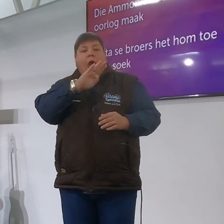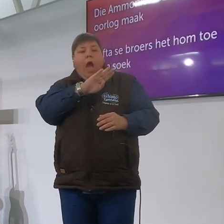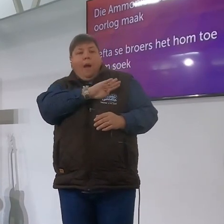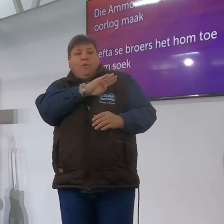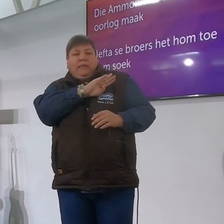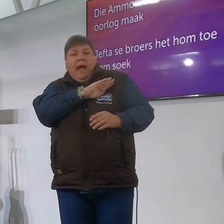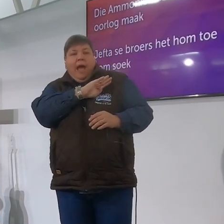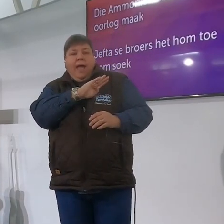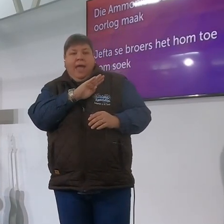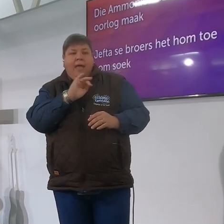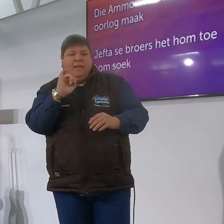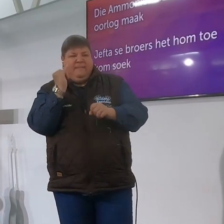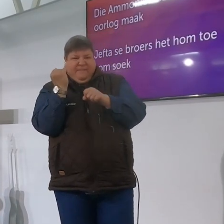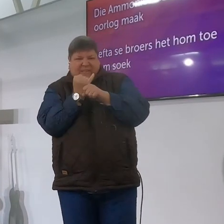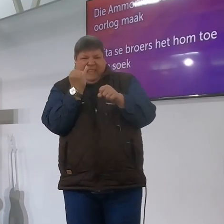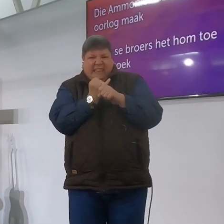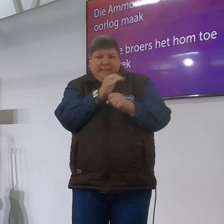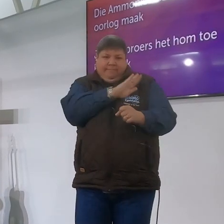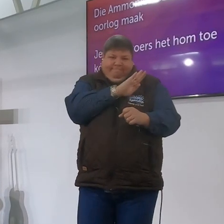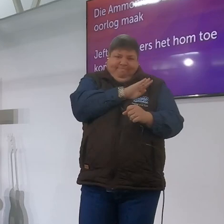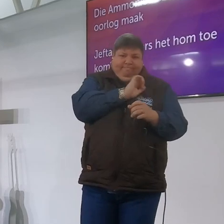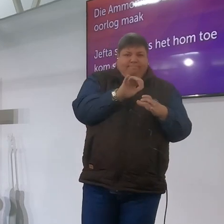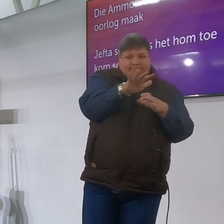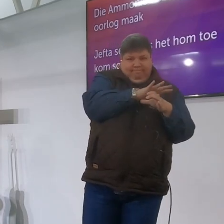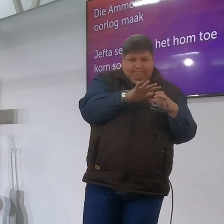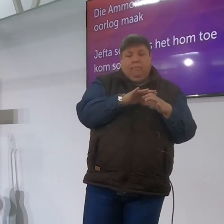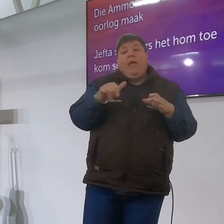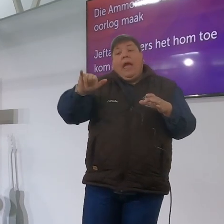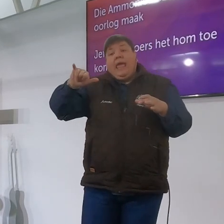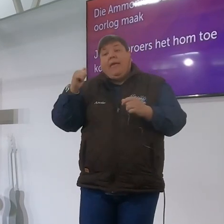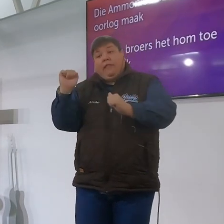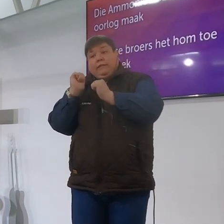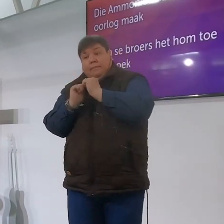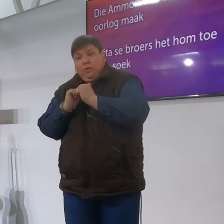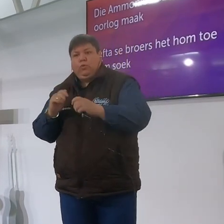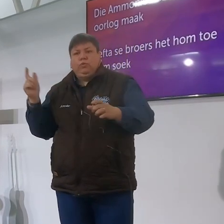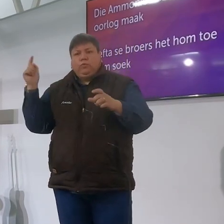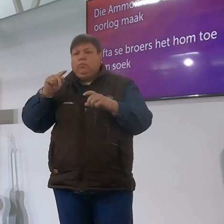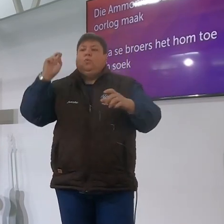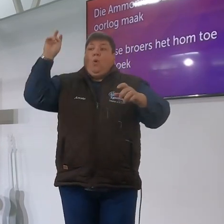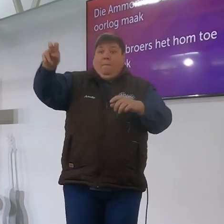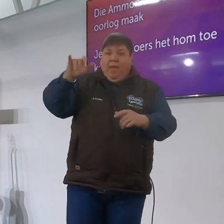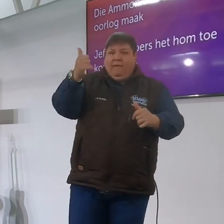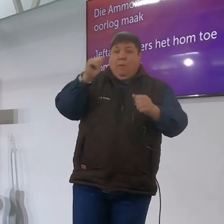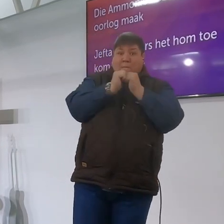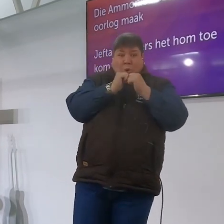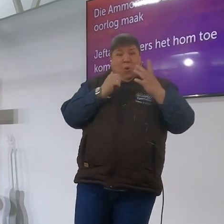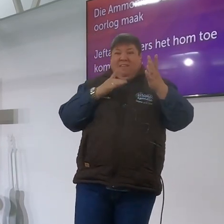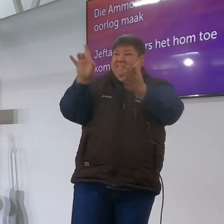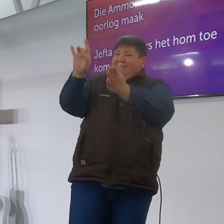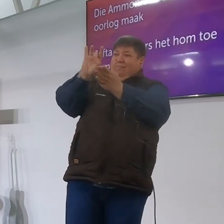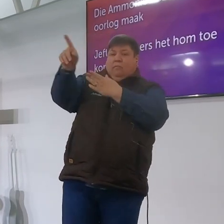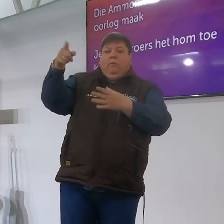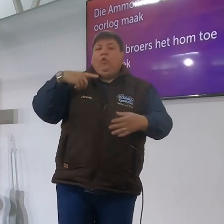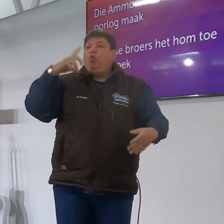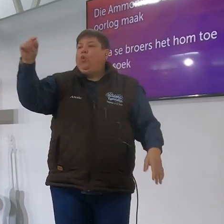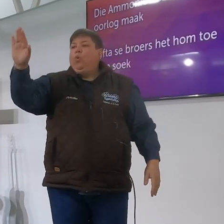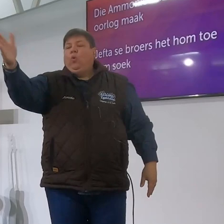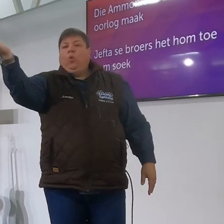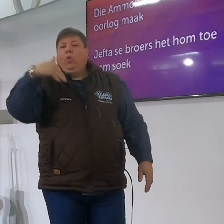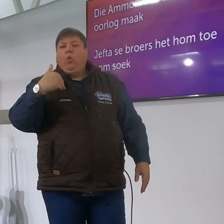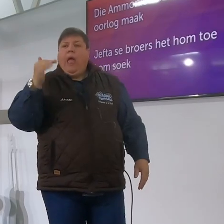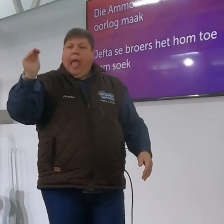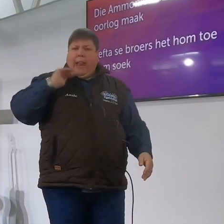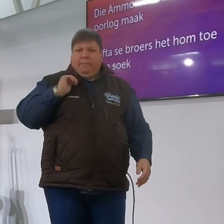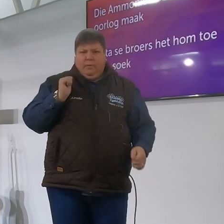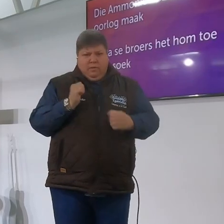specifiek en Jefta's broers kom toe terug na om toe en hulle kom soek om toe op en hulle sê Jefta, jy moet ons kom help. Nou, jy kan nou dink hoe die eigen sprek die gaan het.